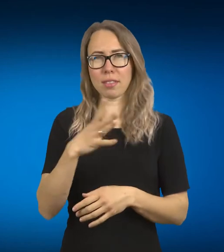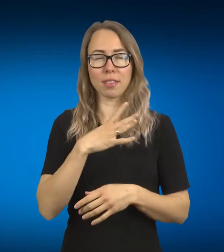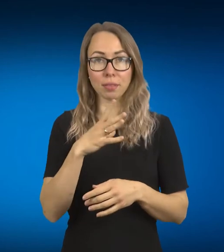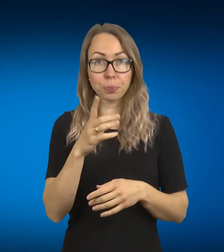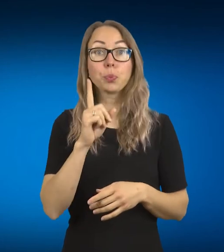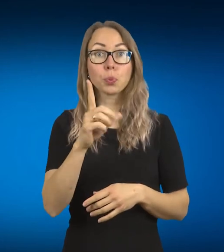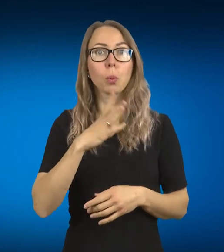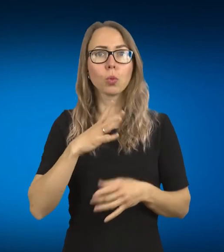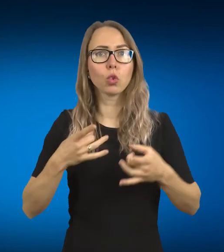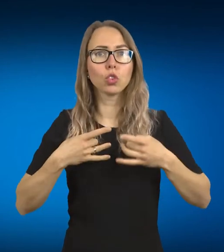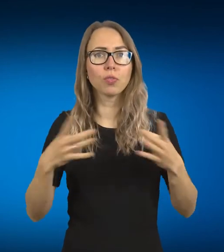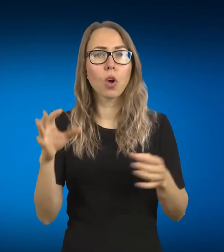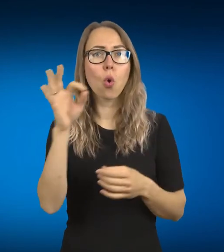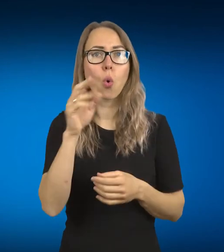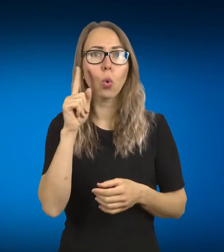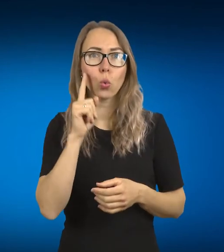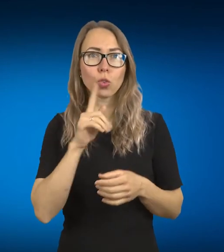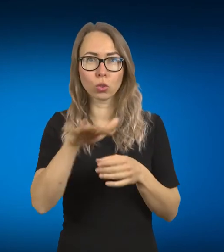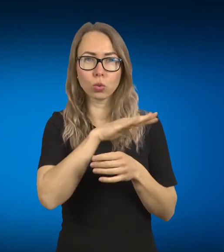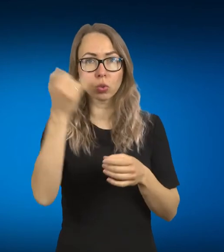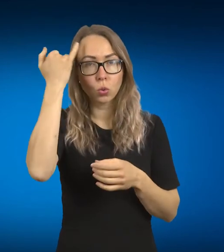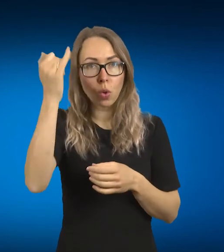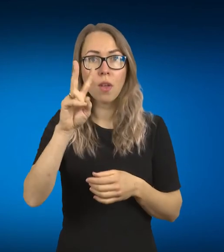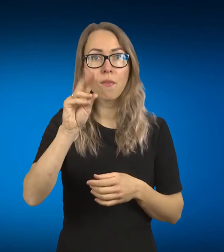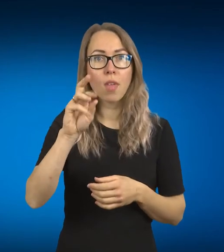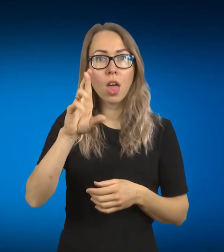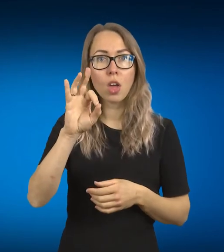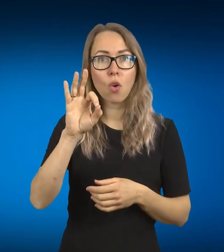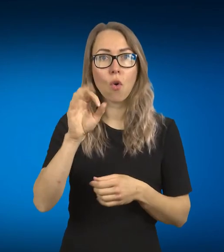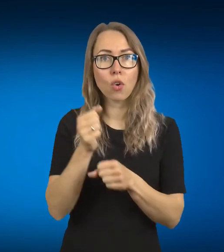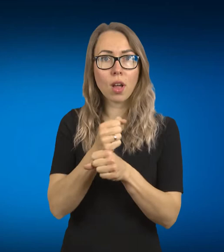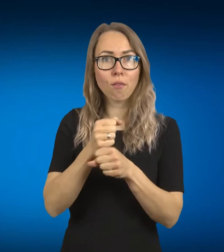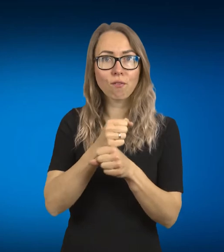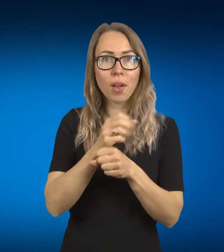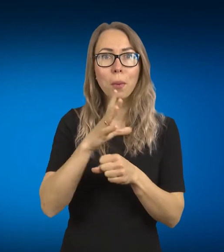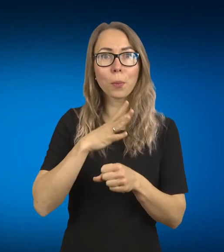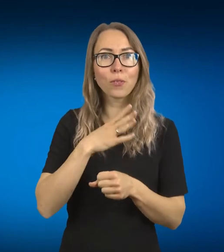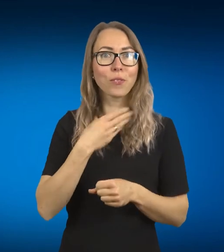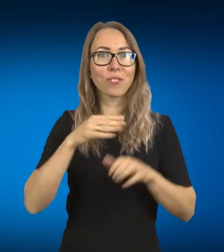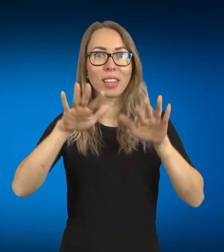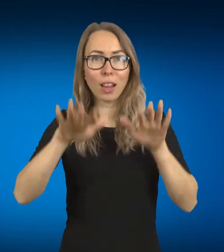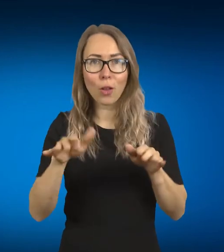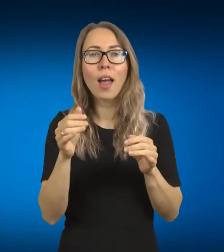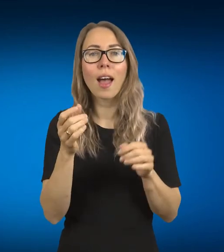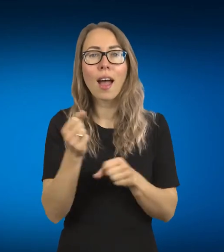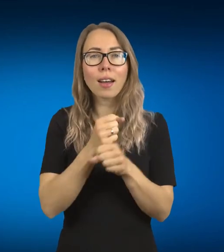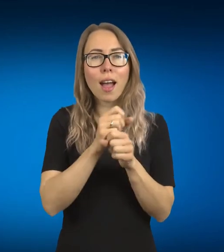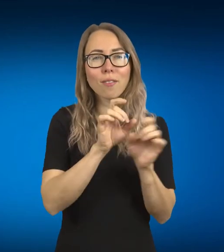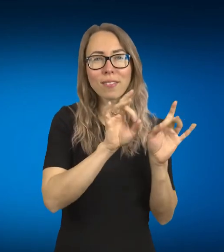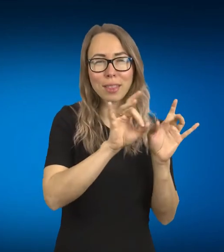su kurčiųjų bandruomenė, vero kafe, tinklos įvairiose kavinėse, Vilniausiu mieste, ir mane draugė